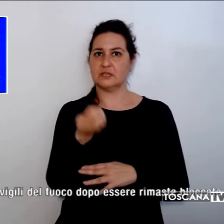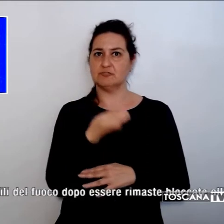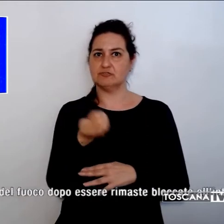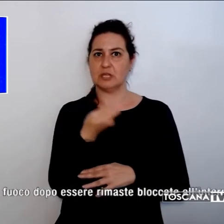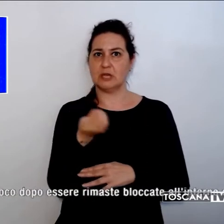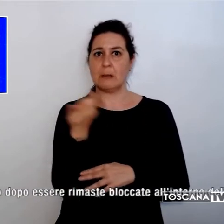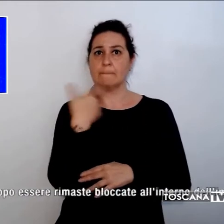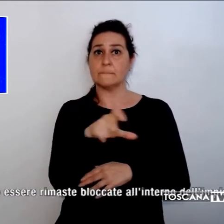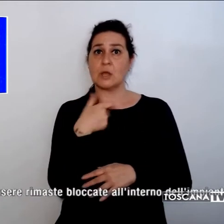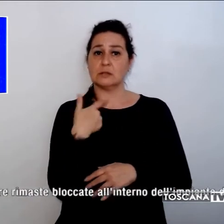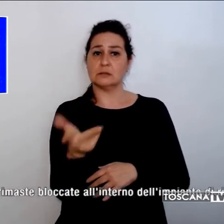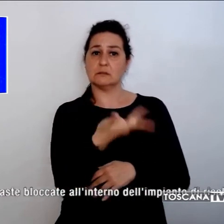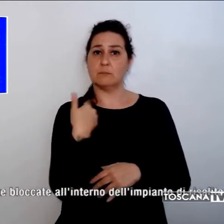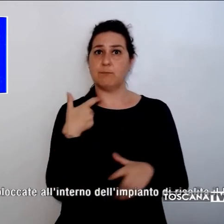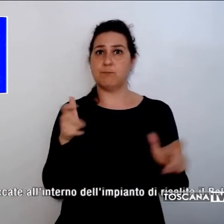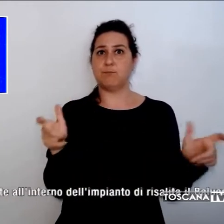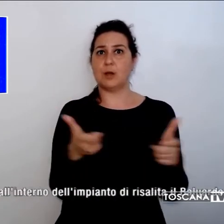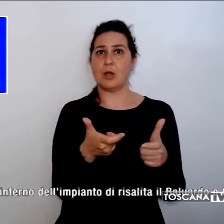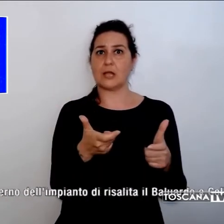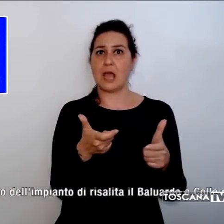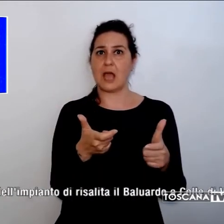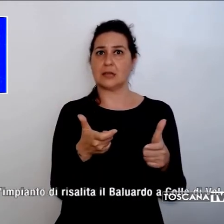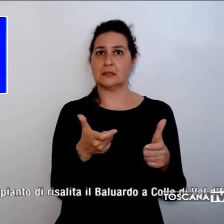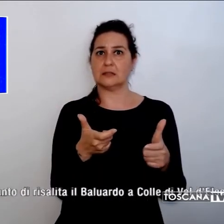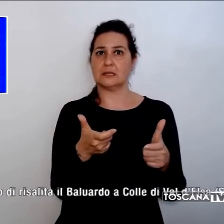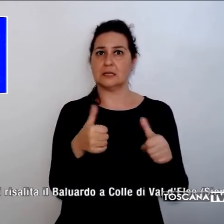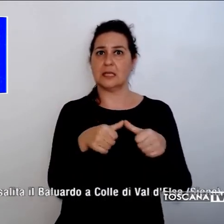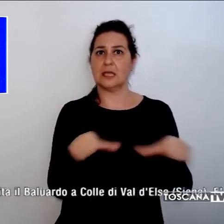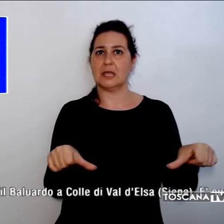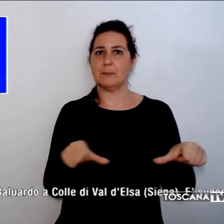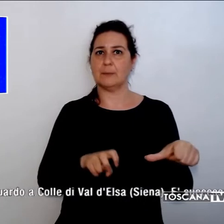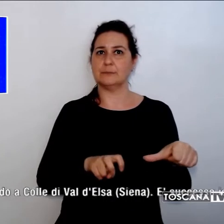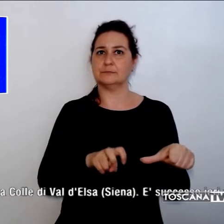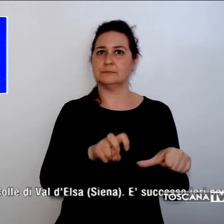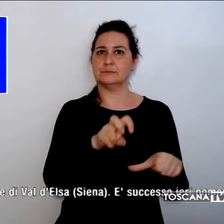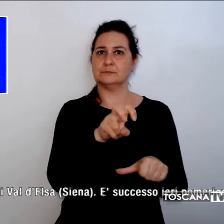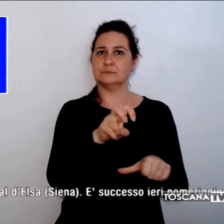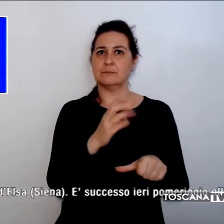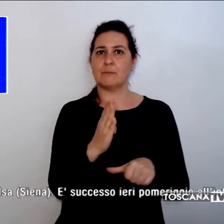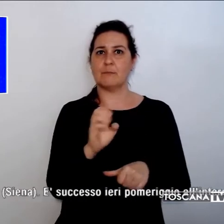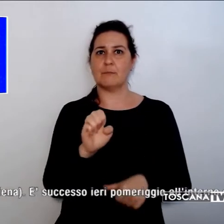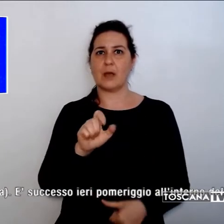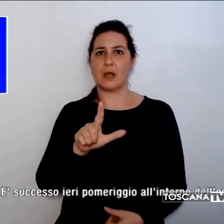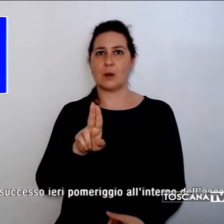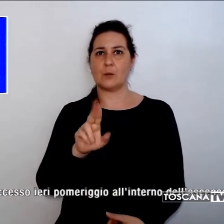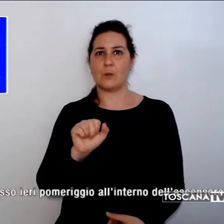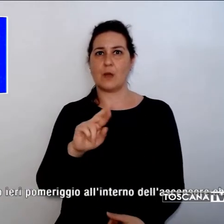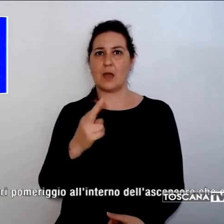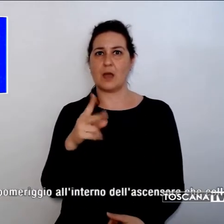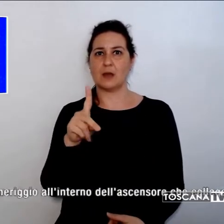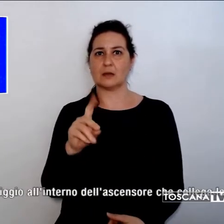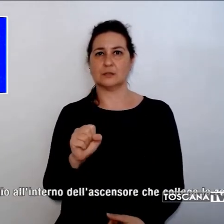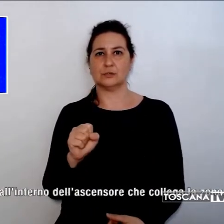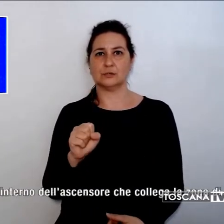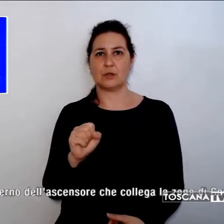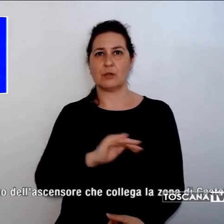bloccate all'interno dell'impianto di risalita il baluardo a Colle di Valdelsa